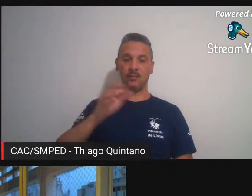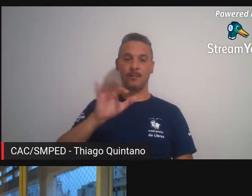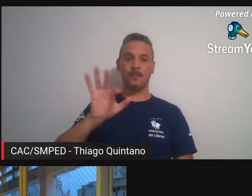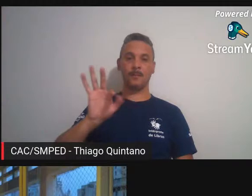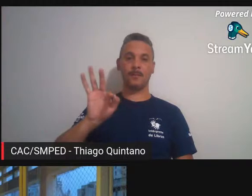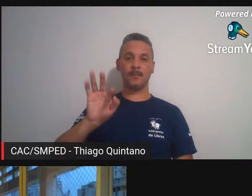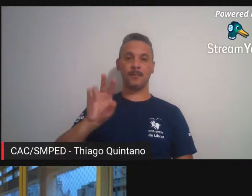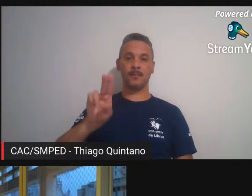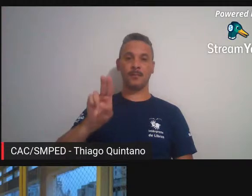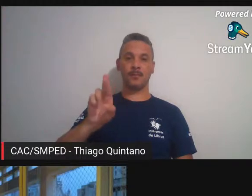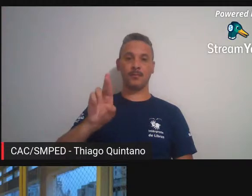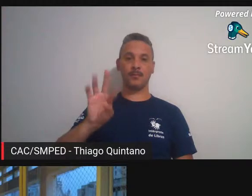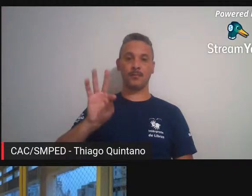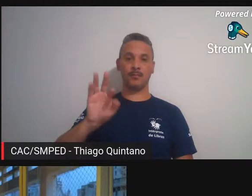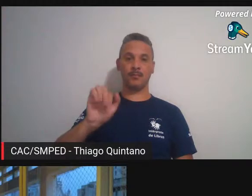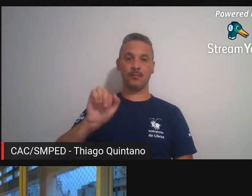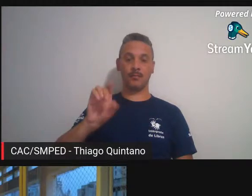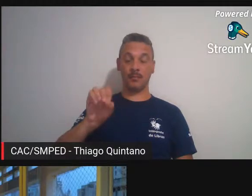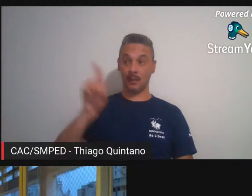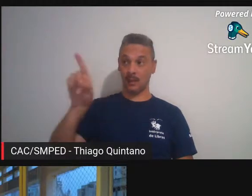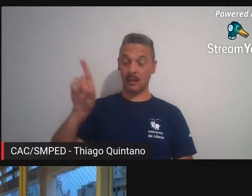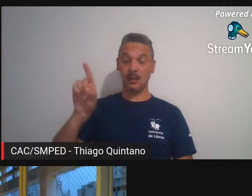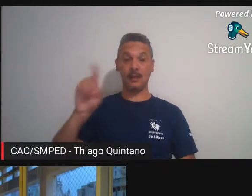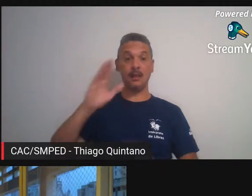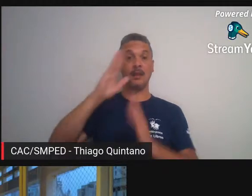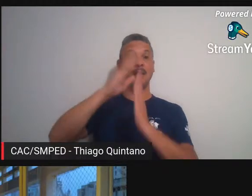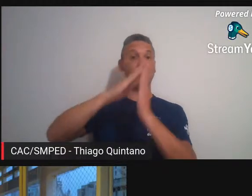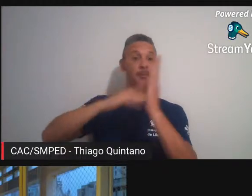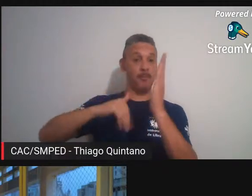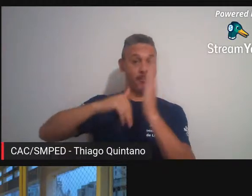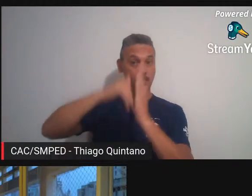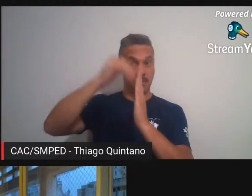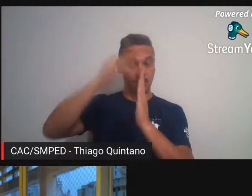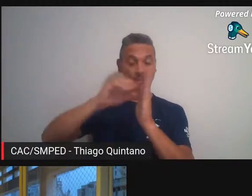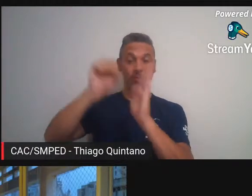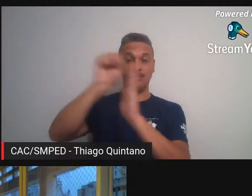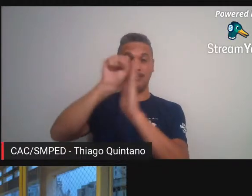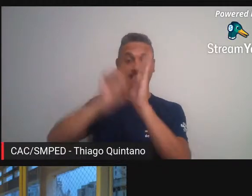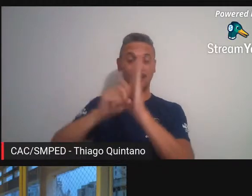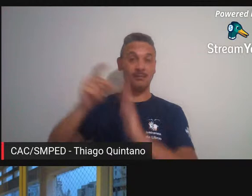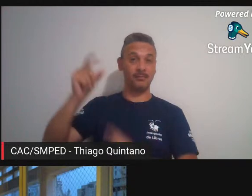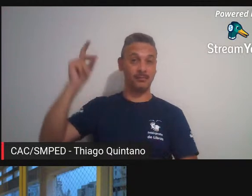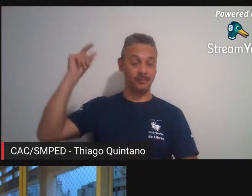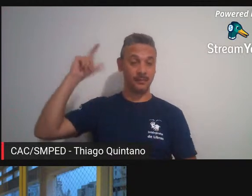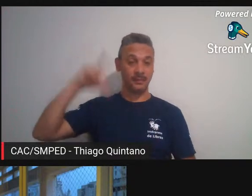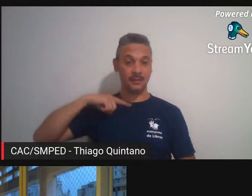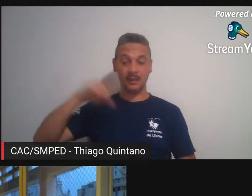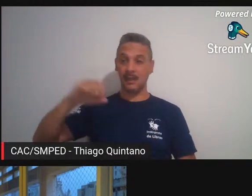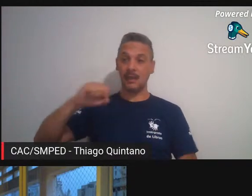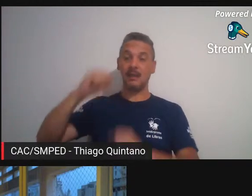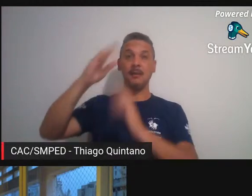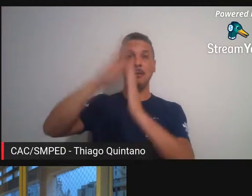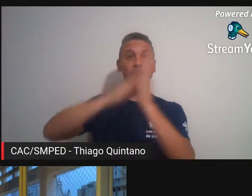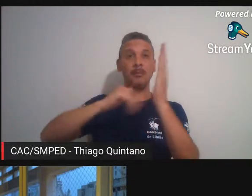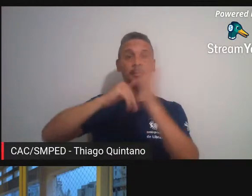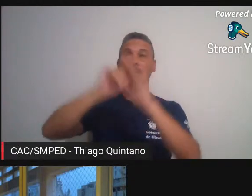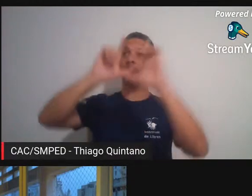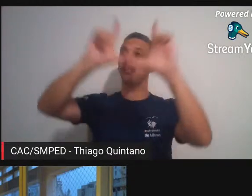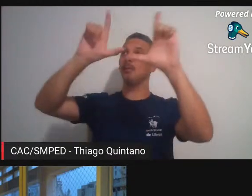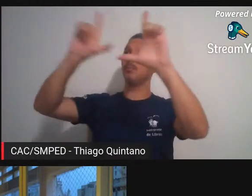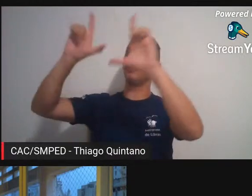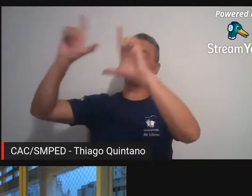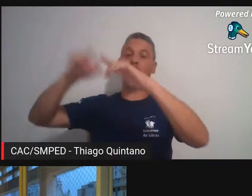um pintor do início do século passado as suas obras estão sob guarda